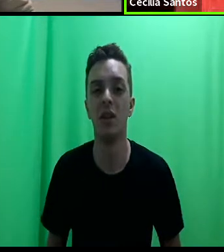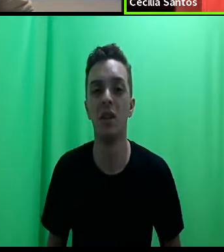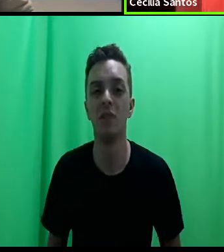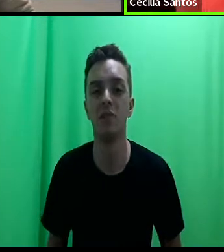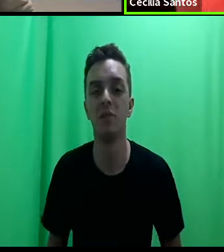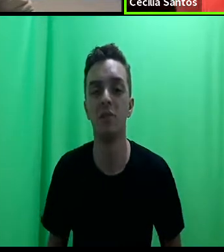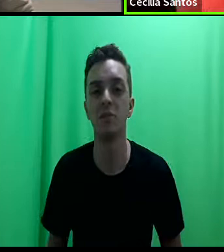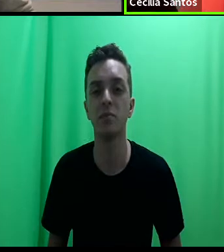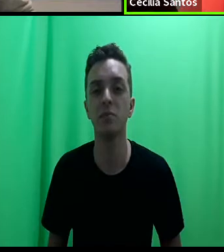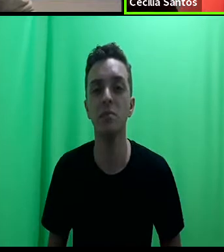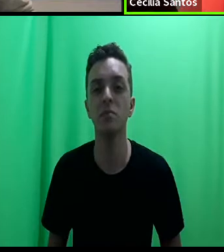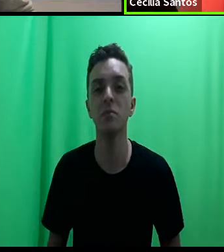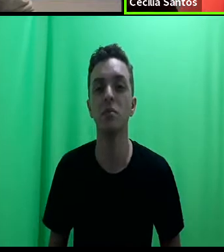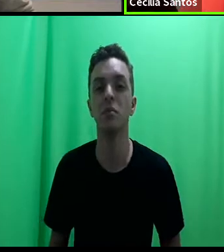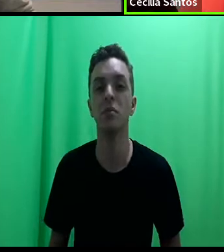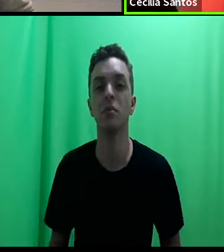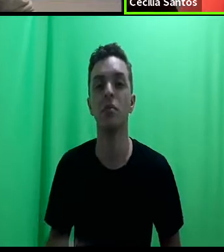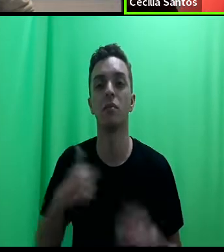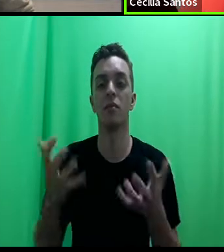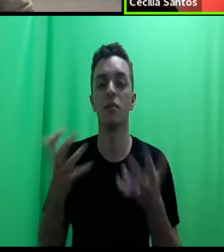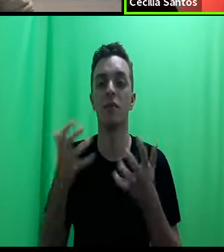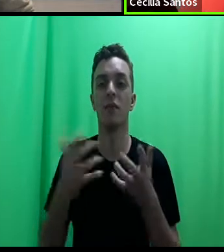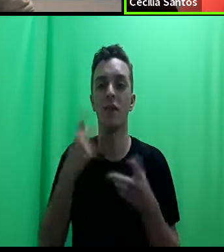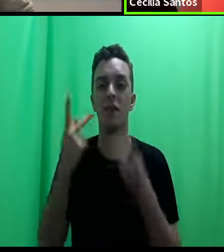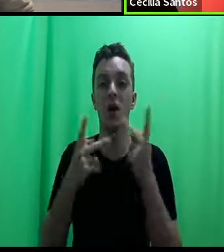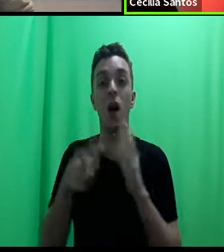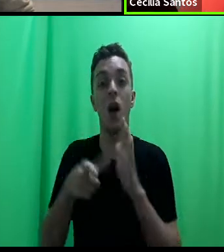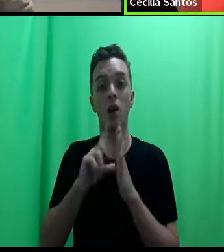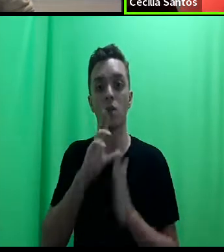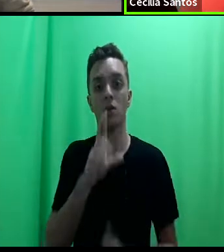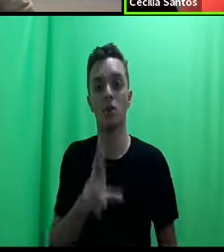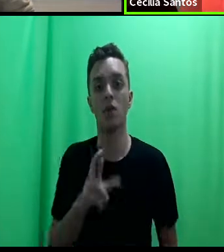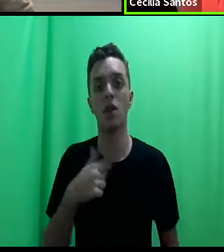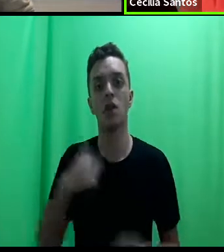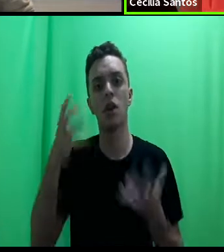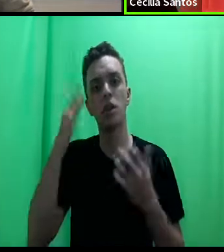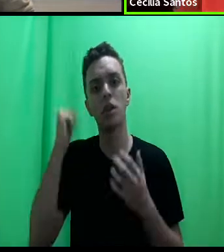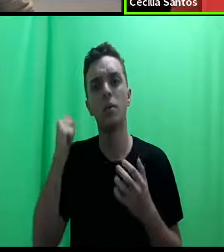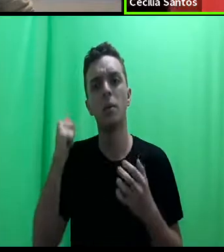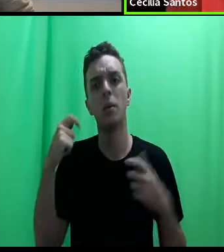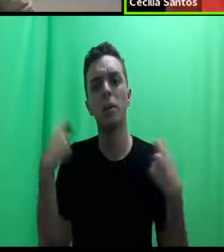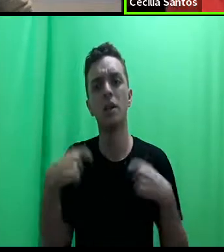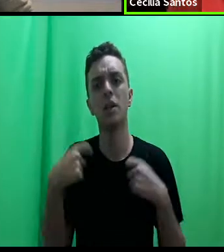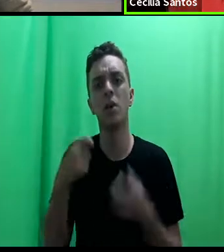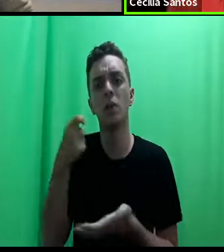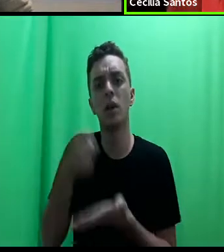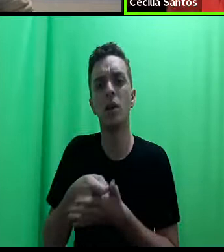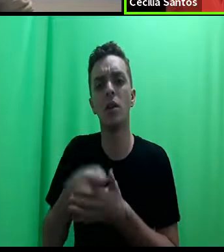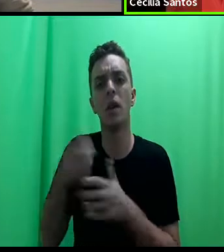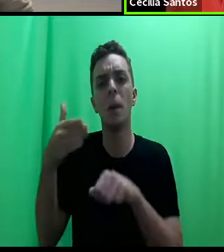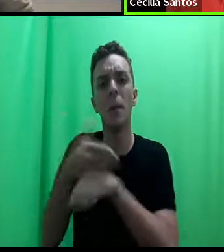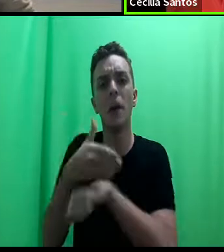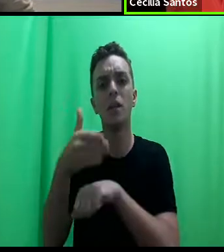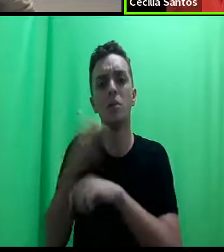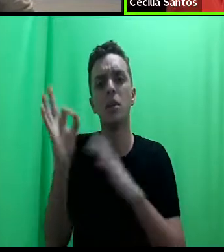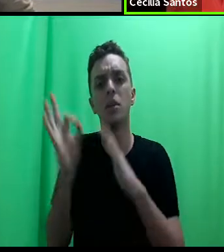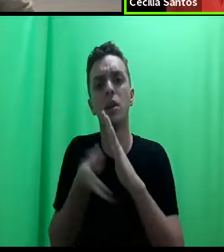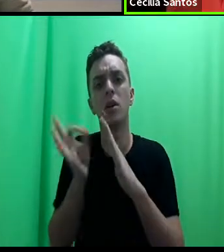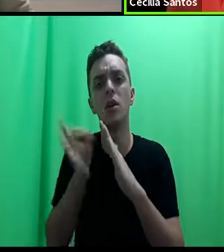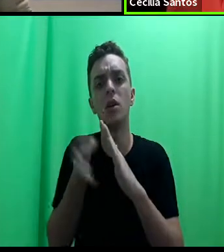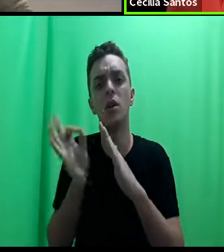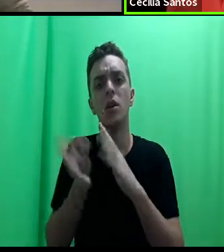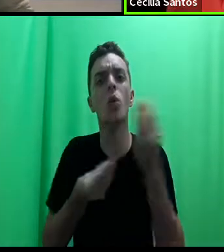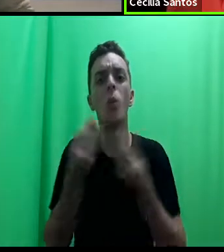Eu queria também, antes de responder, saber se é obrigatório participar na clínica ou como se dá o